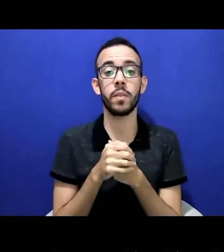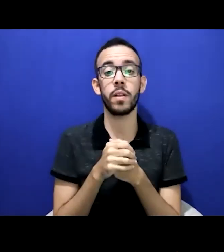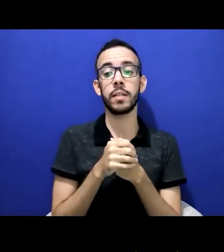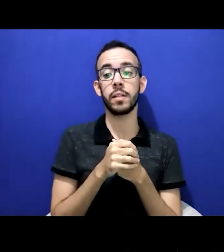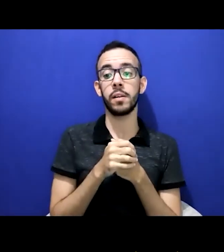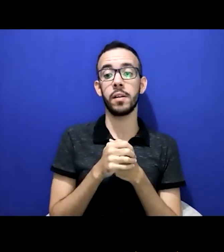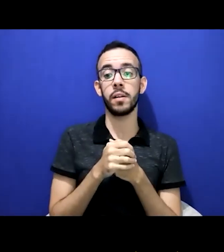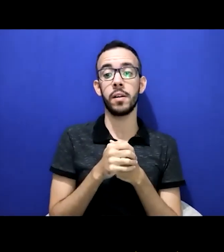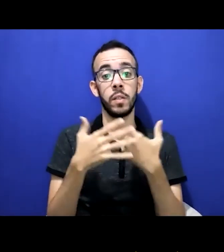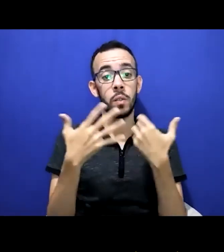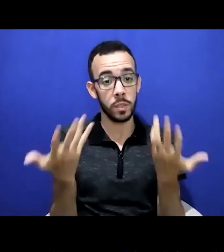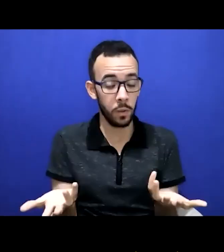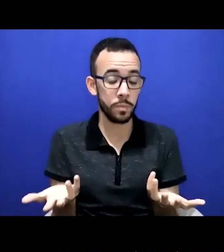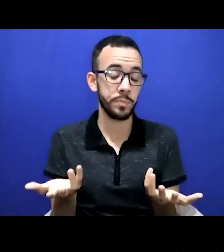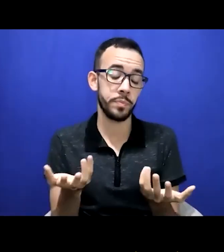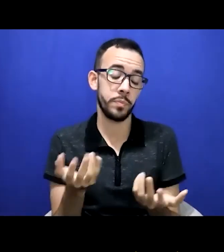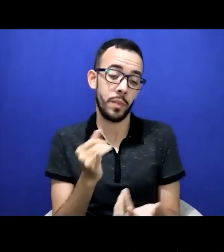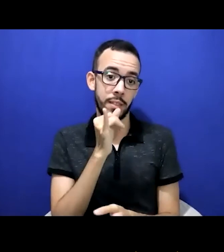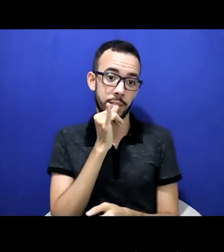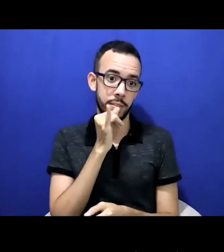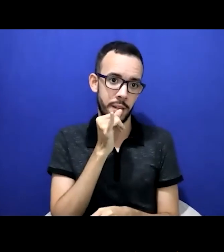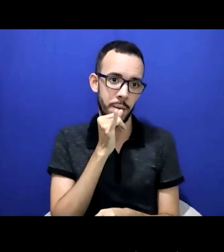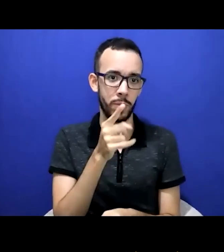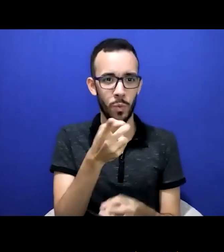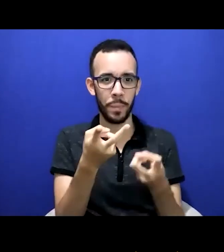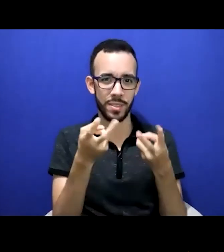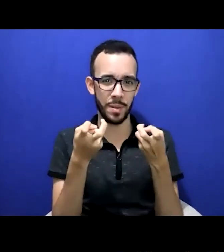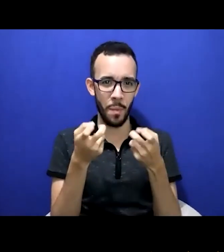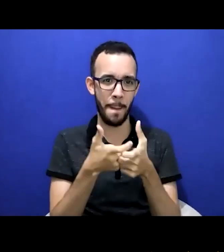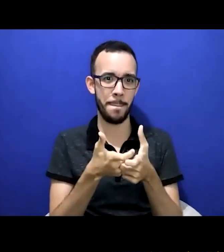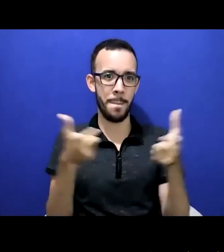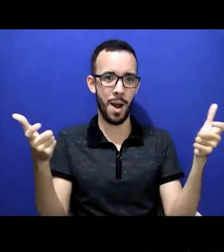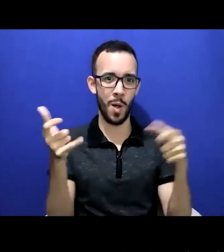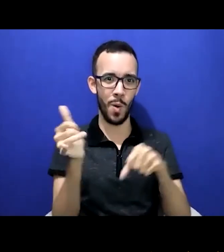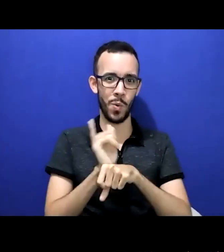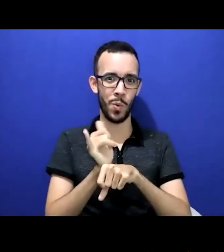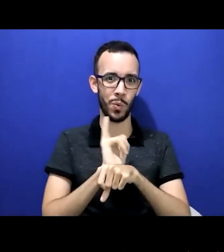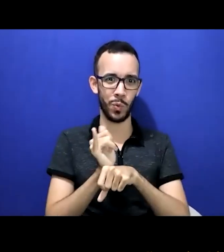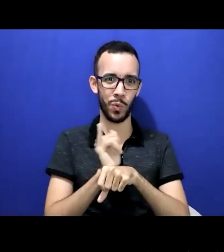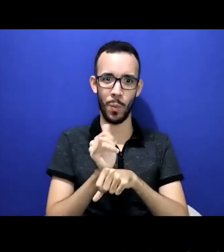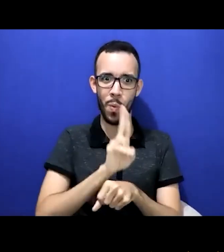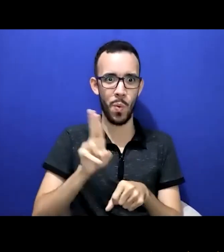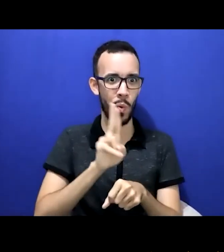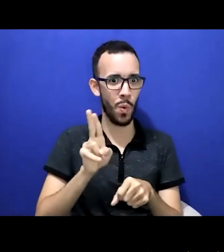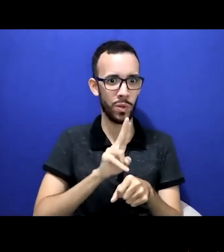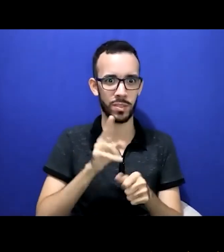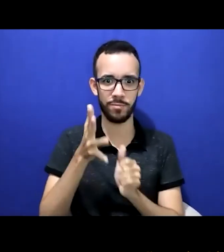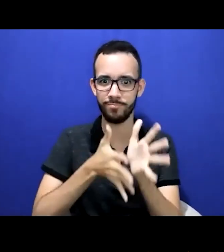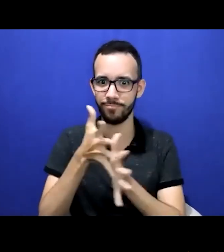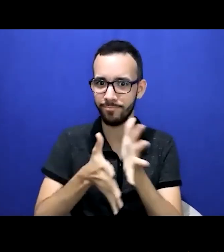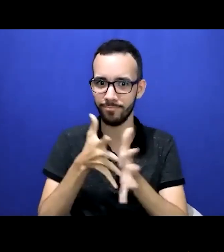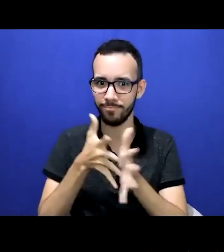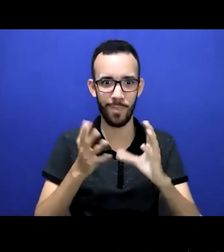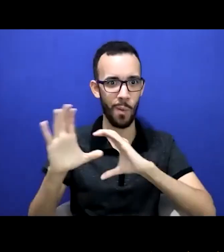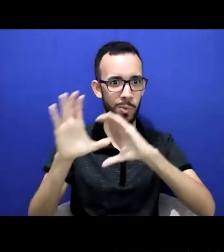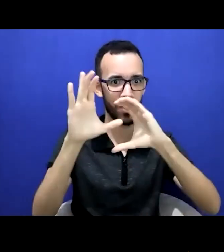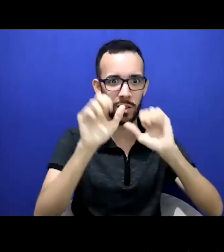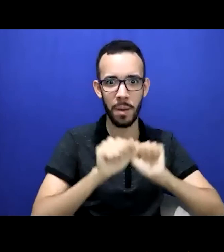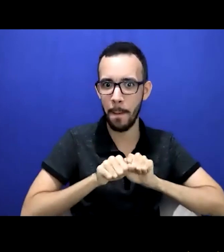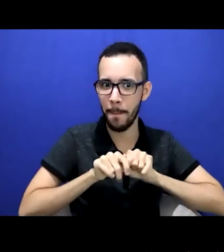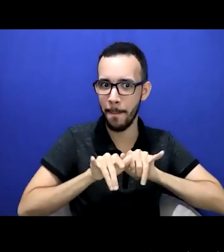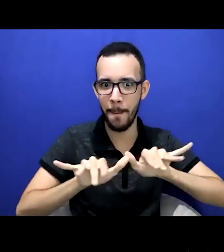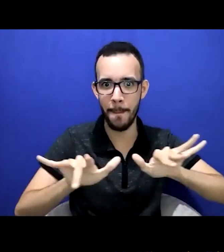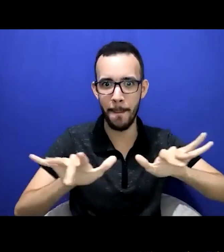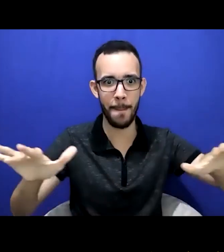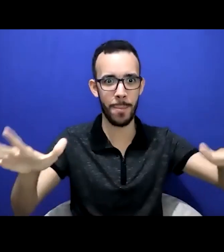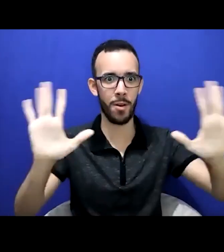desde pequeno e a gente encontra o português em todo lugar então isso já nós já estamos acostumados com